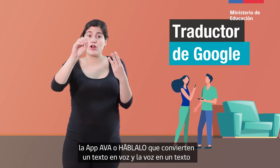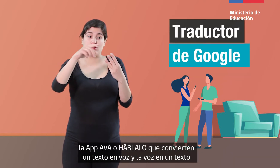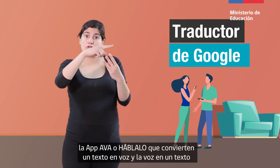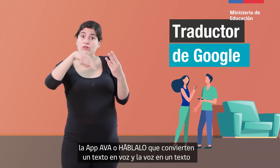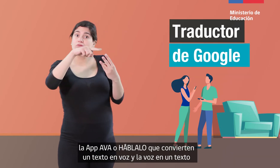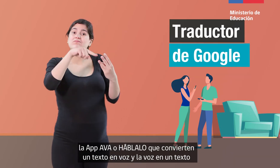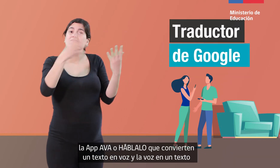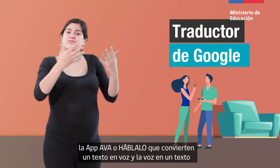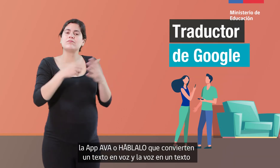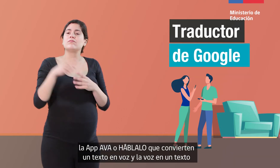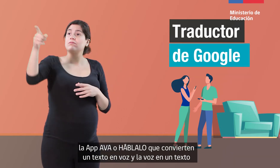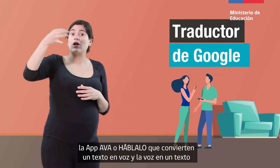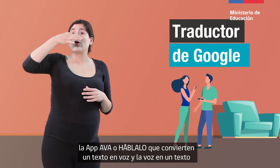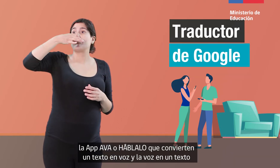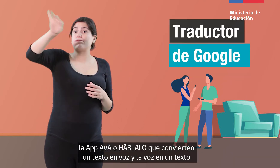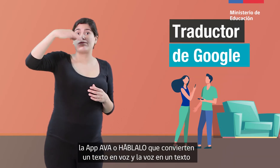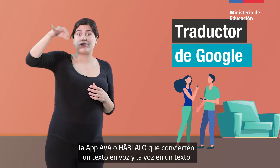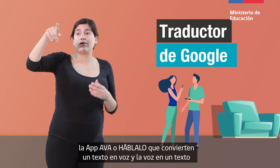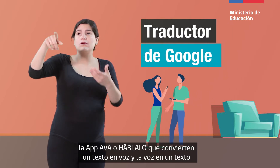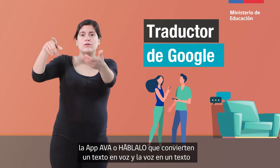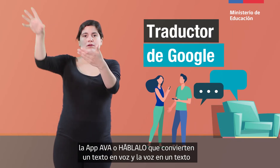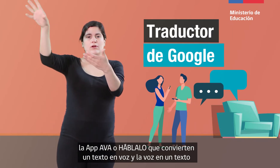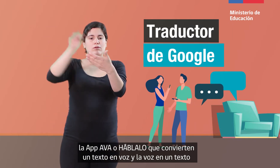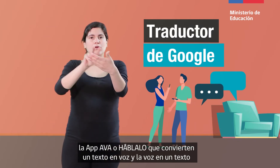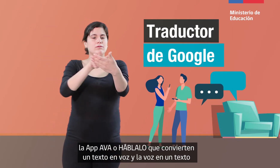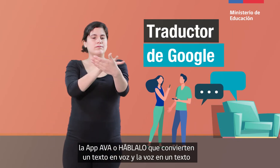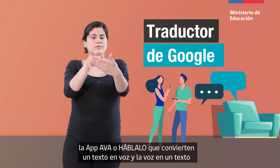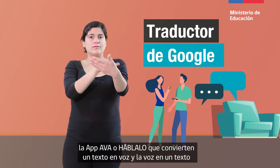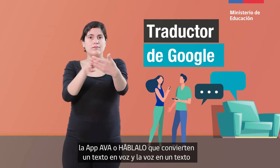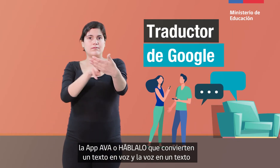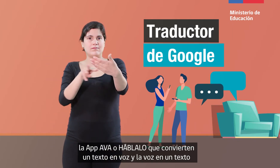o Háblalo, que convierten un texto en voz y la voz en un texto.